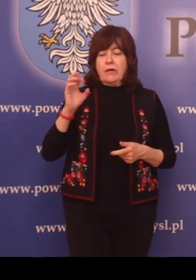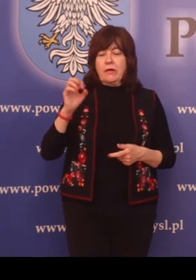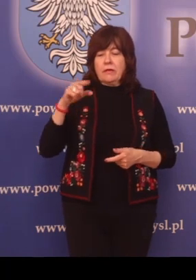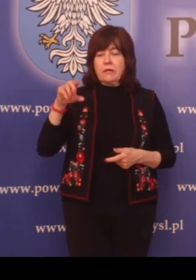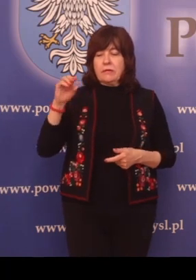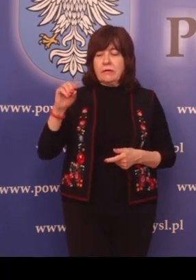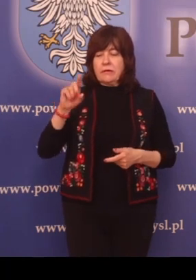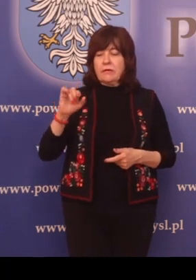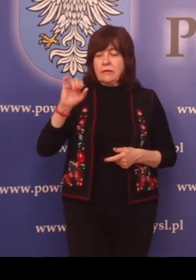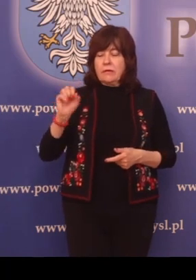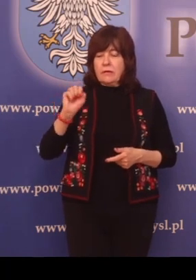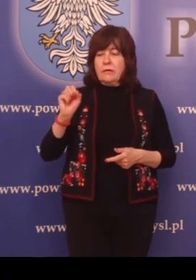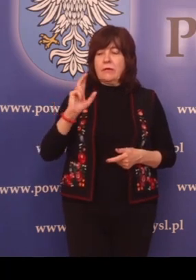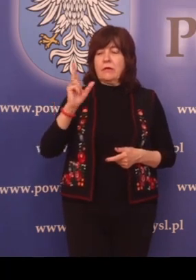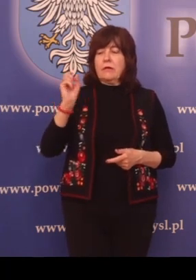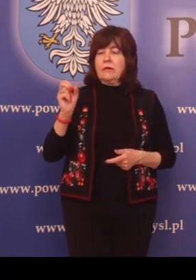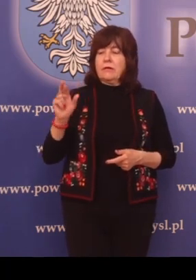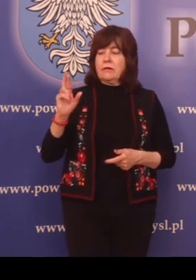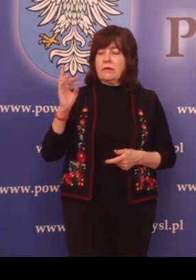nieruchomościami.